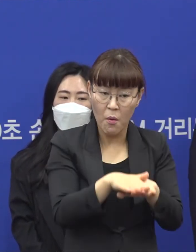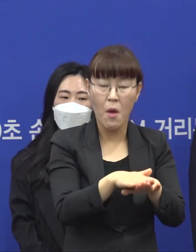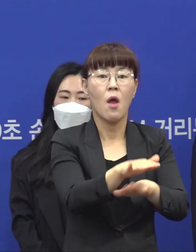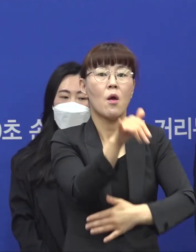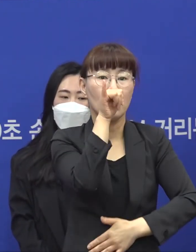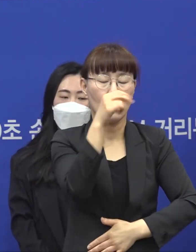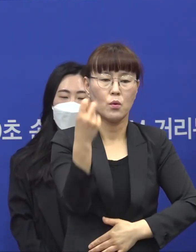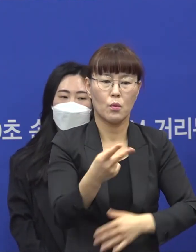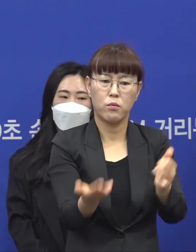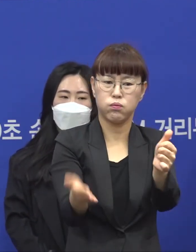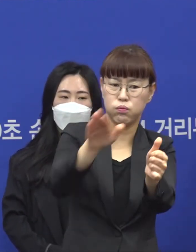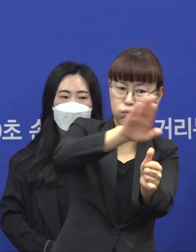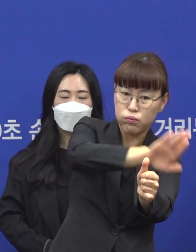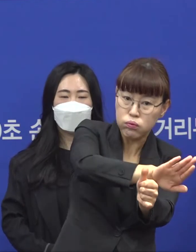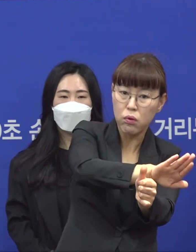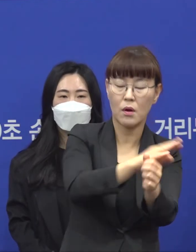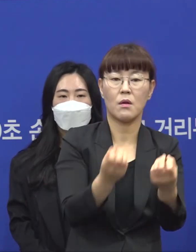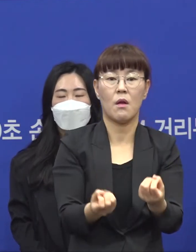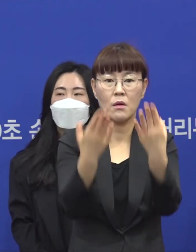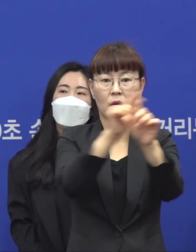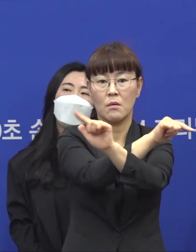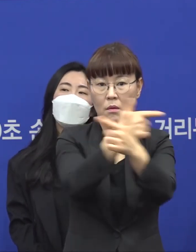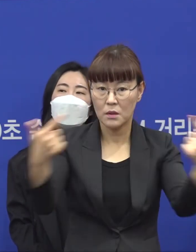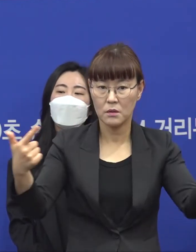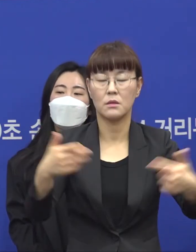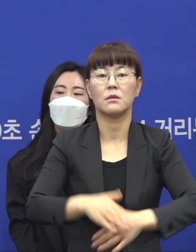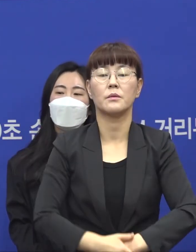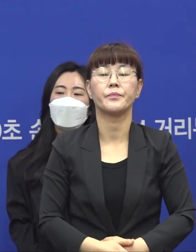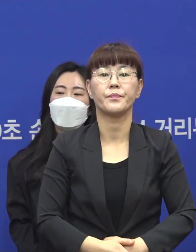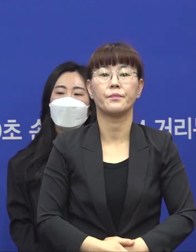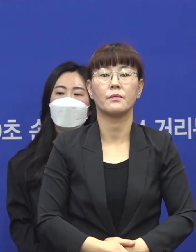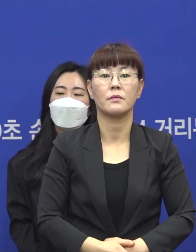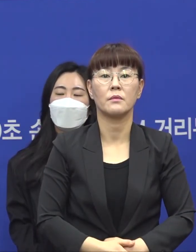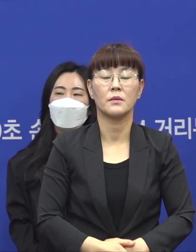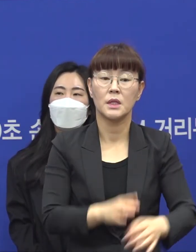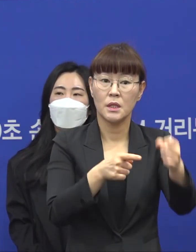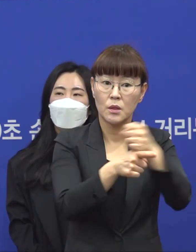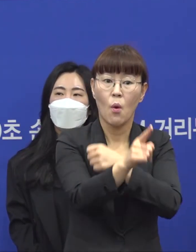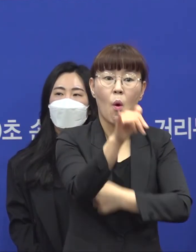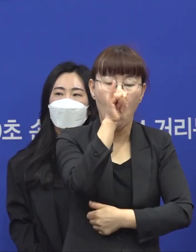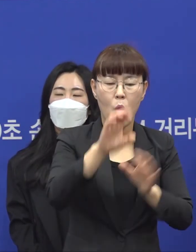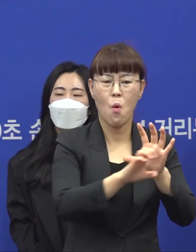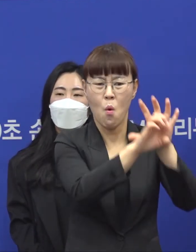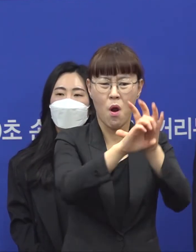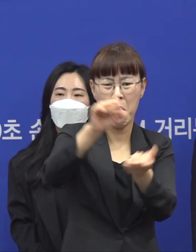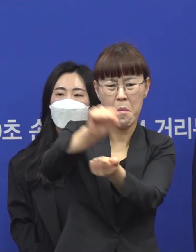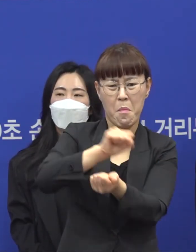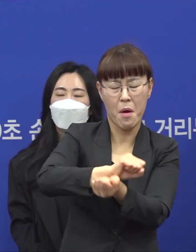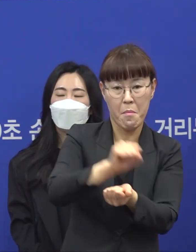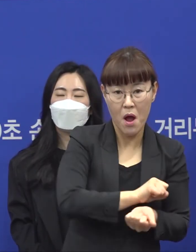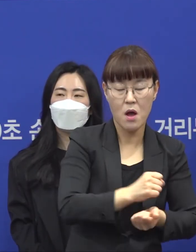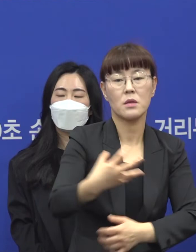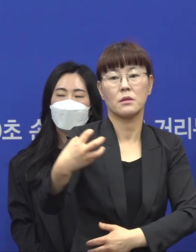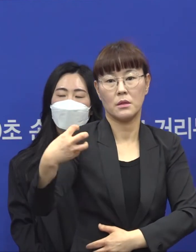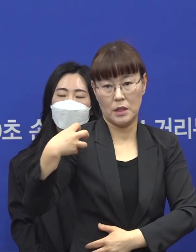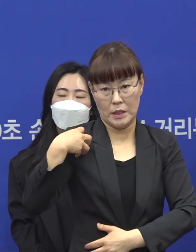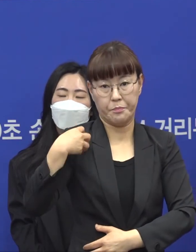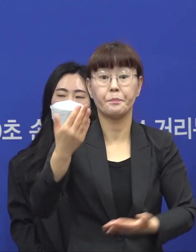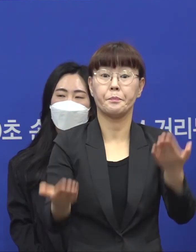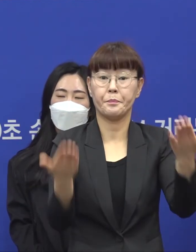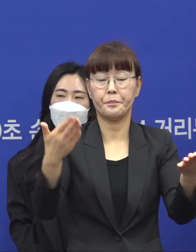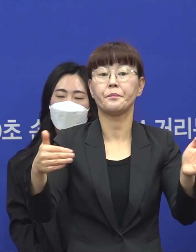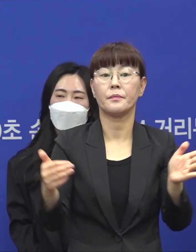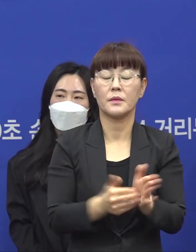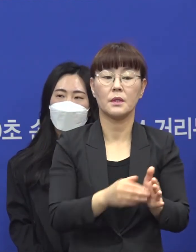또 장례식을 강행하고 또 그러한 여러 가지 이유를 통해서 코로나19를 확산하기 위한 책임이 있다고 저희들이 판단했고